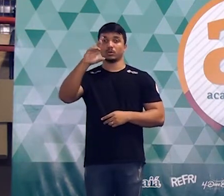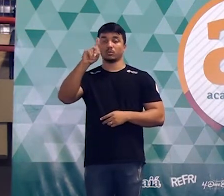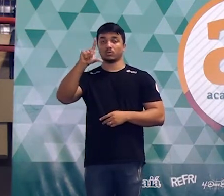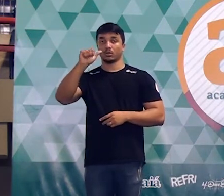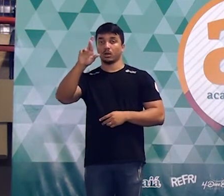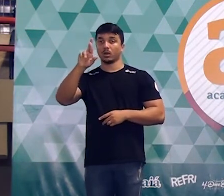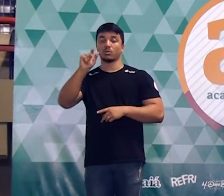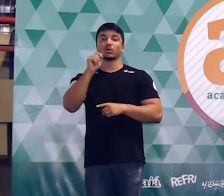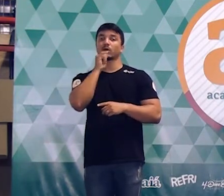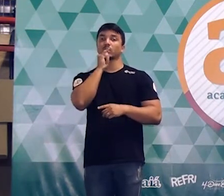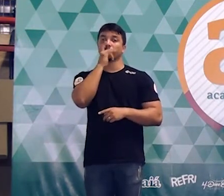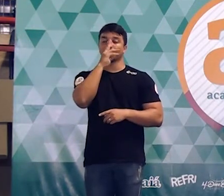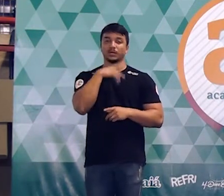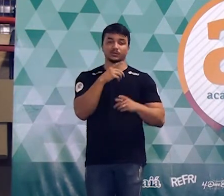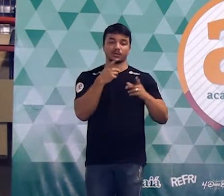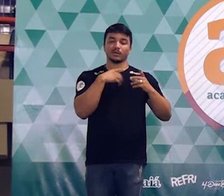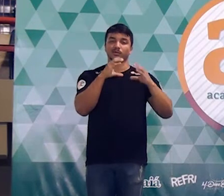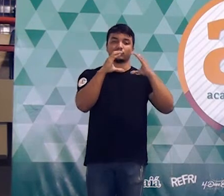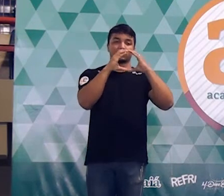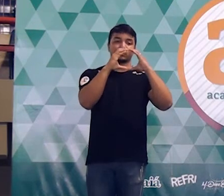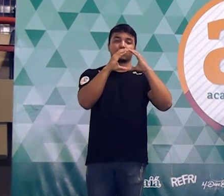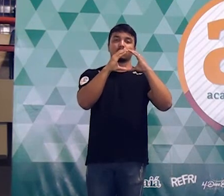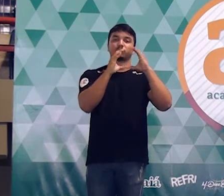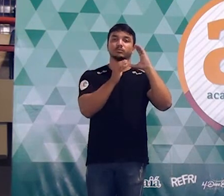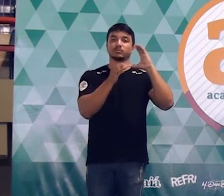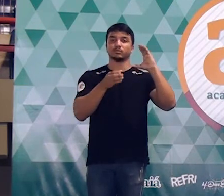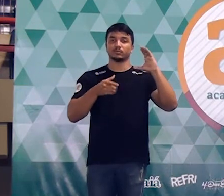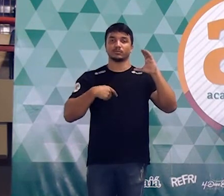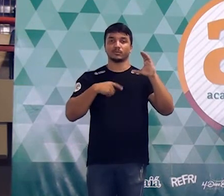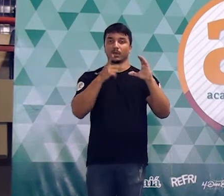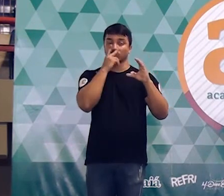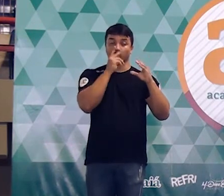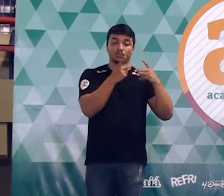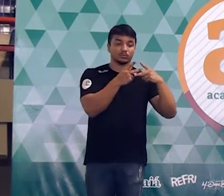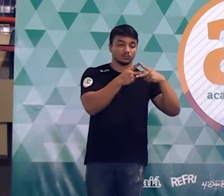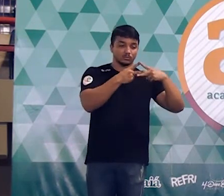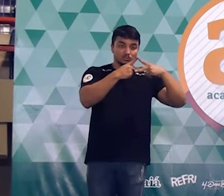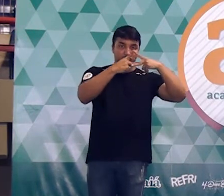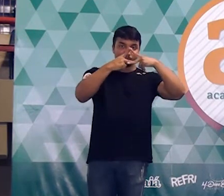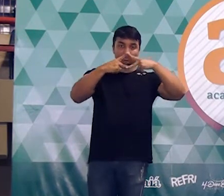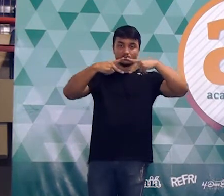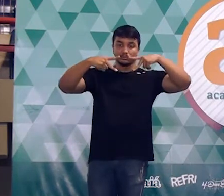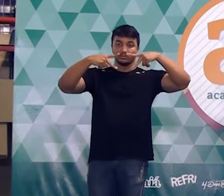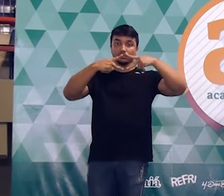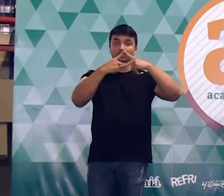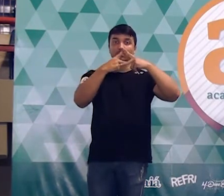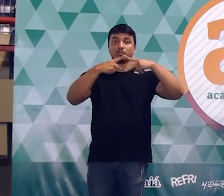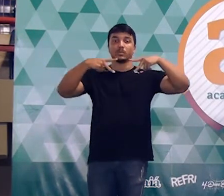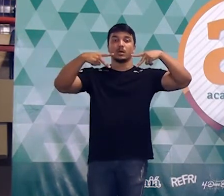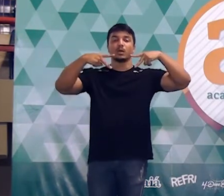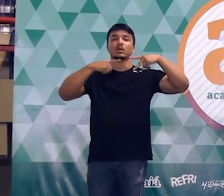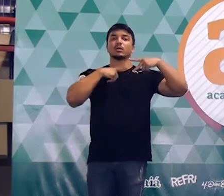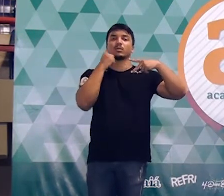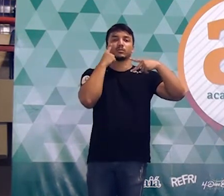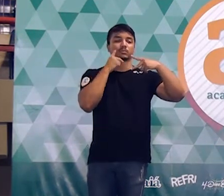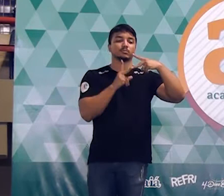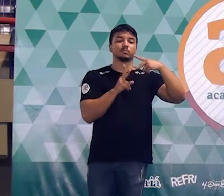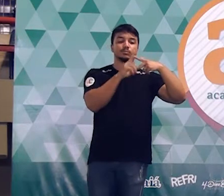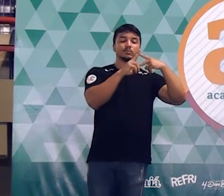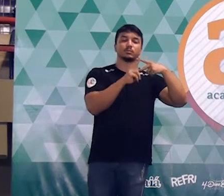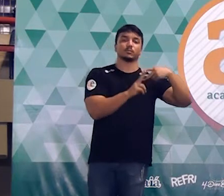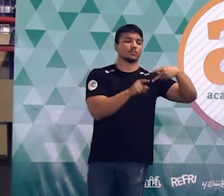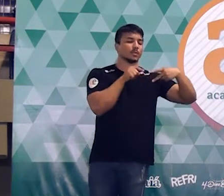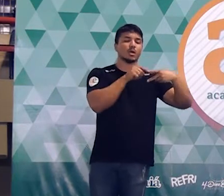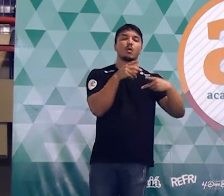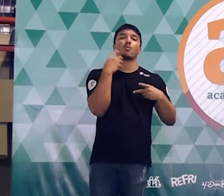é uma fatia do círculo. Setor circular é um pedaço, é uma fatia do círculo. Aí, essa fatia vale